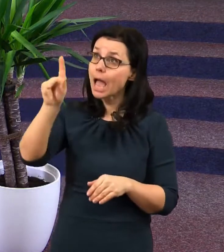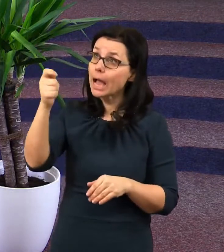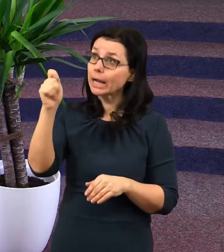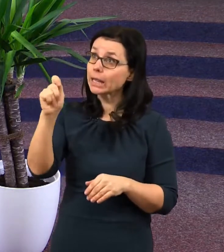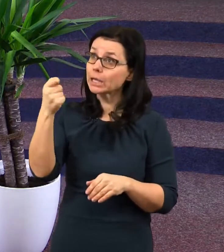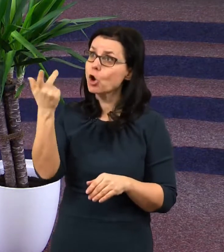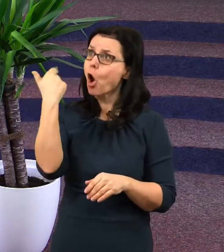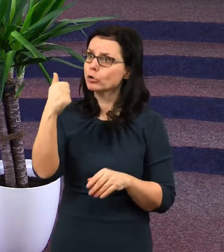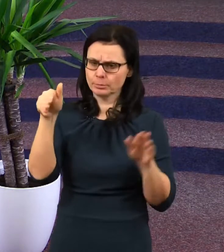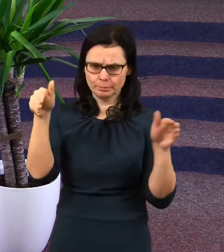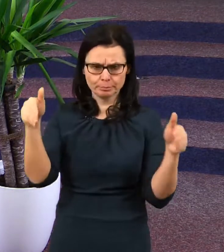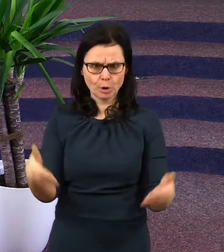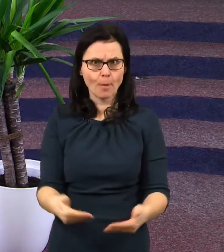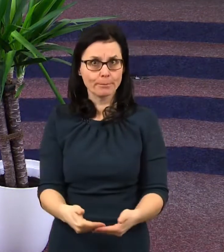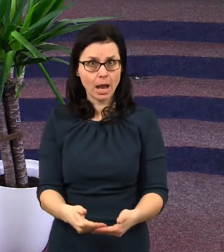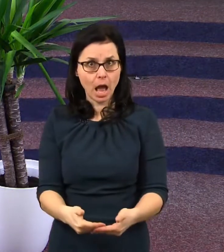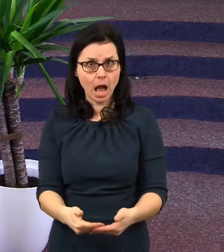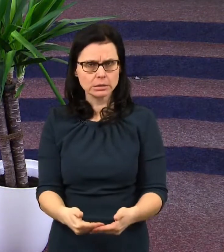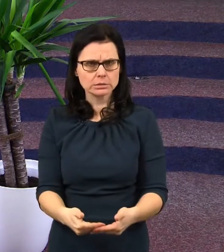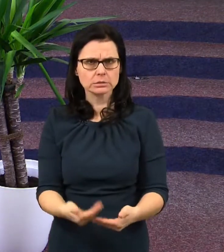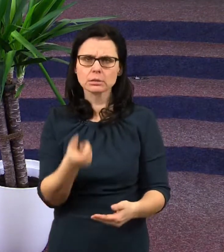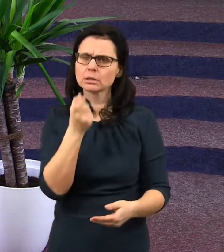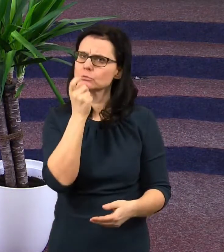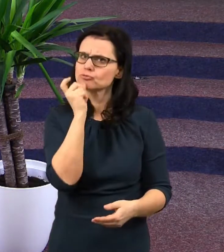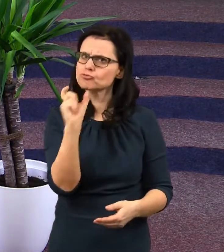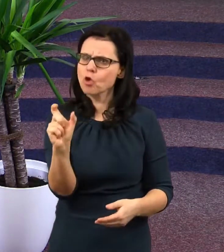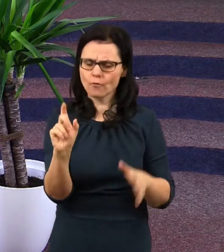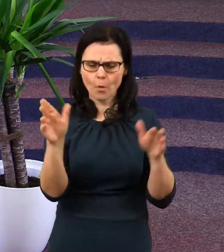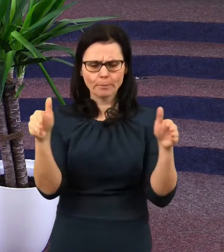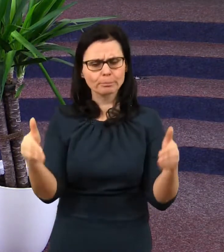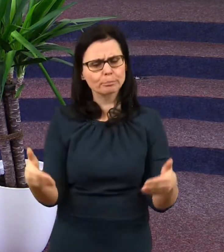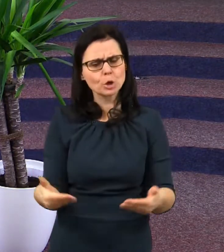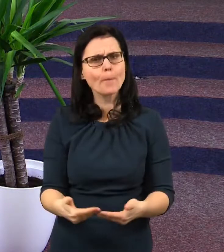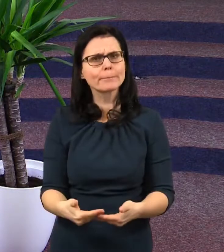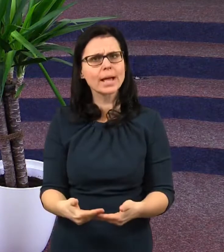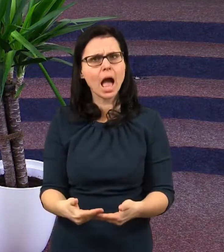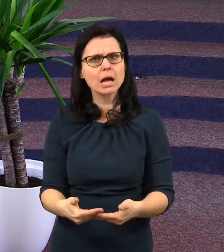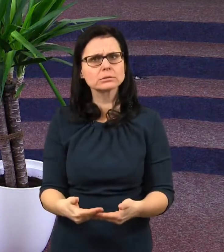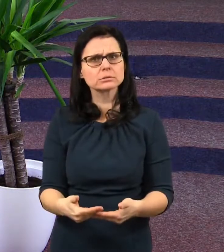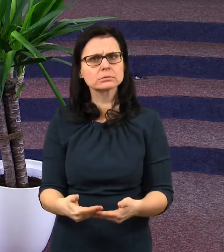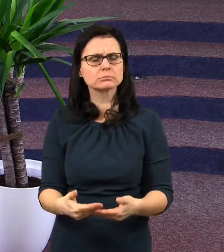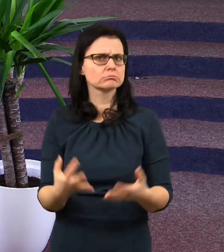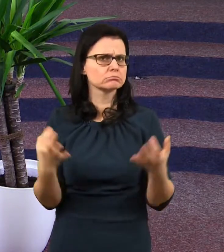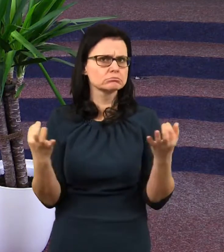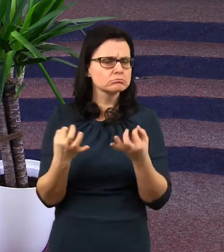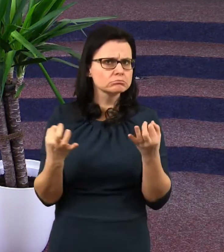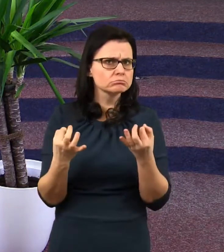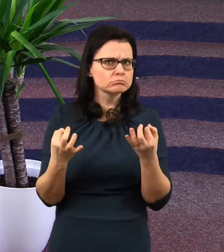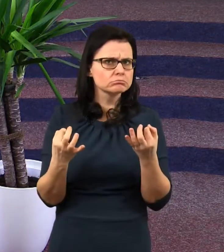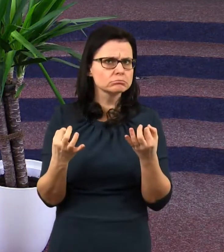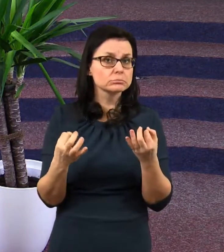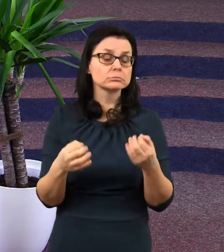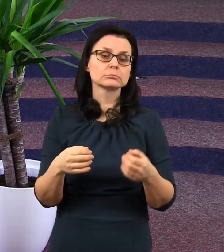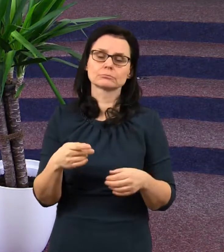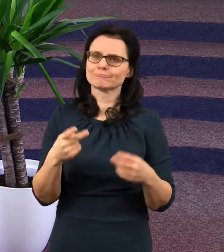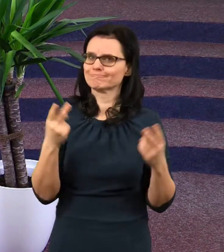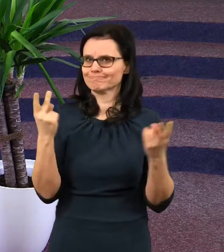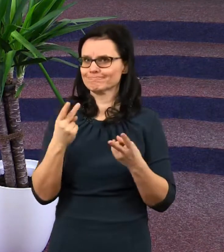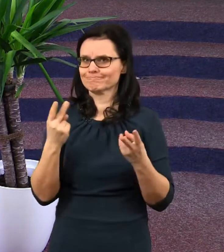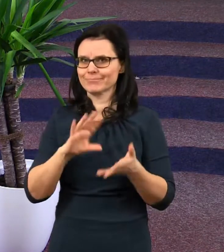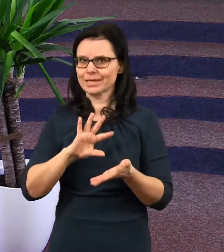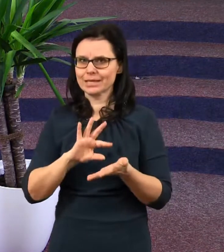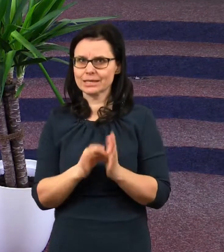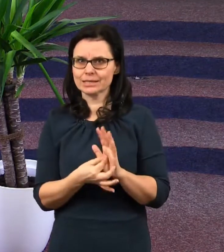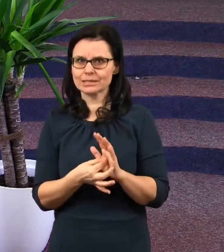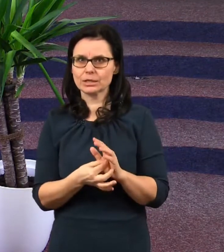propasti. Termín propast je srozumitelná, když